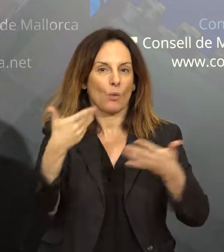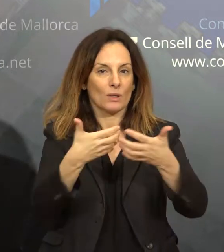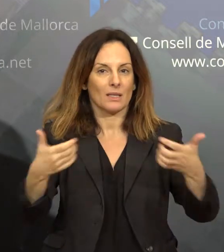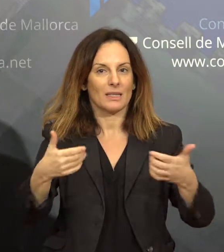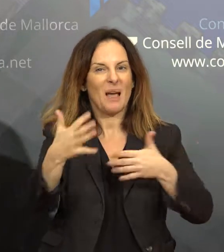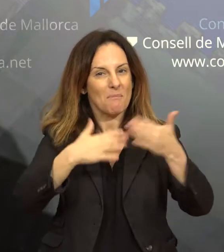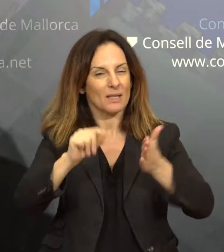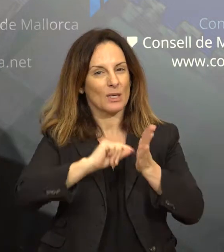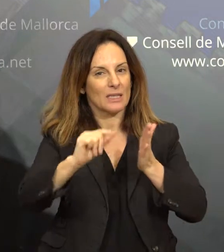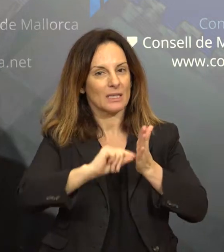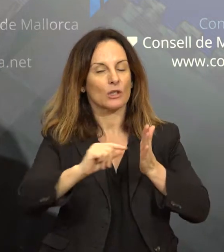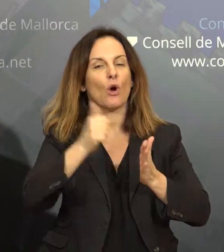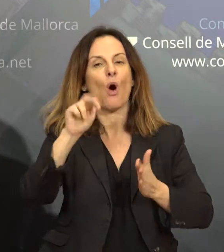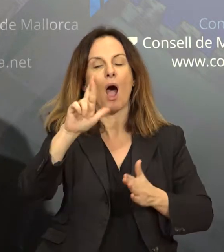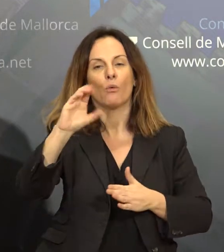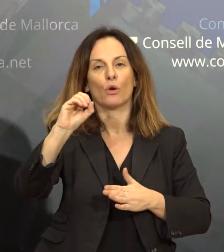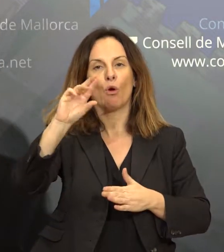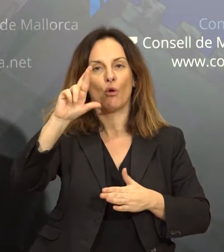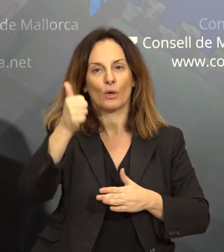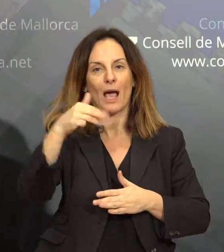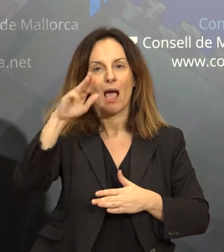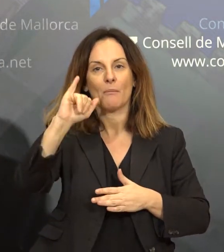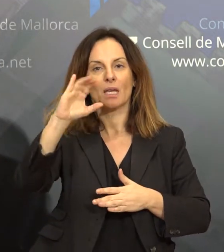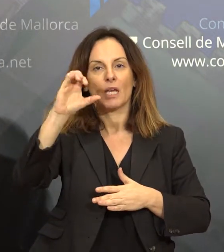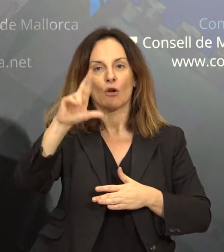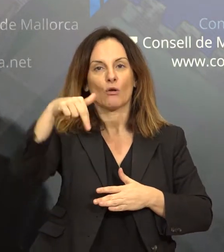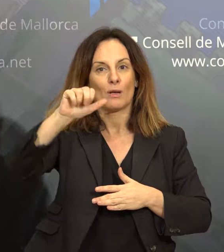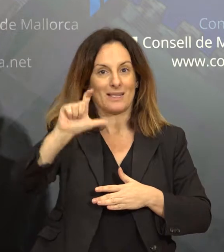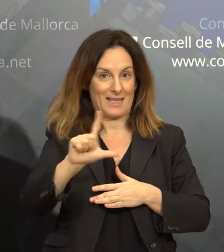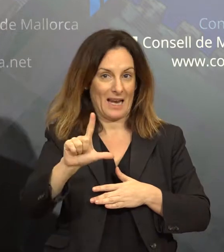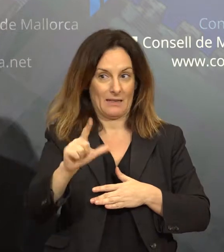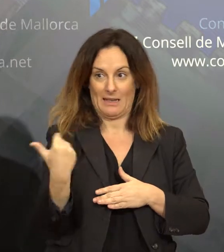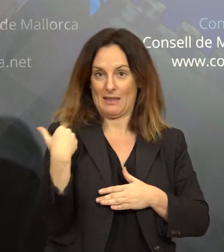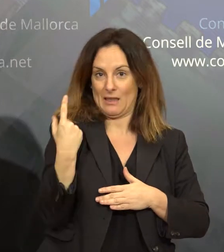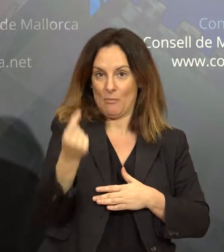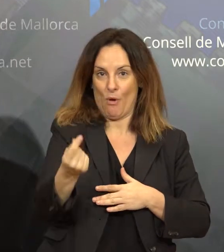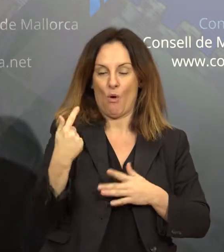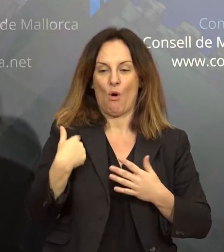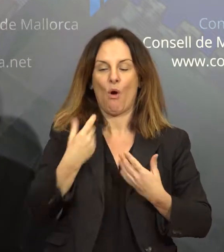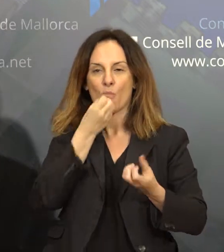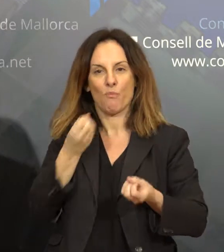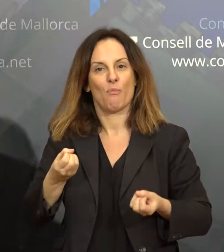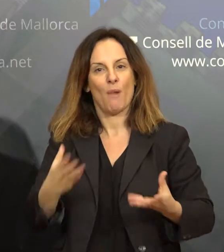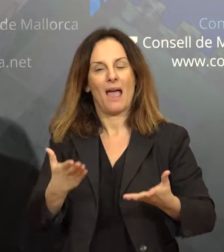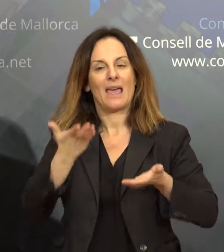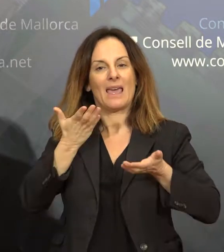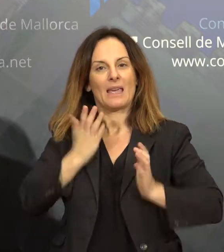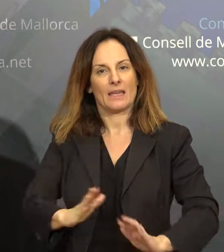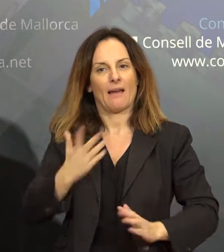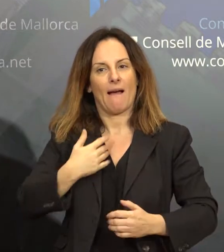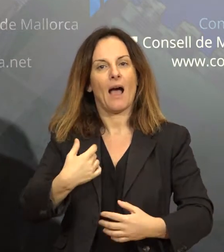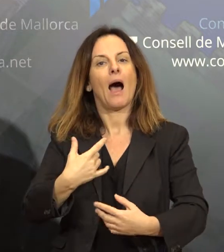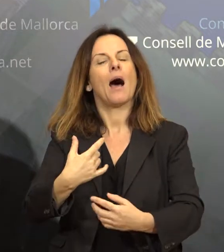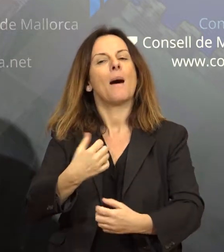que aprofit per recordar que recentment va ser declarada filla predilecta d'aquesta institució. També vull destacar